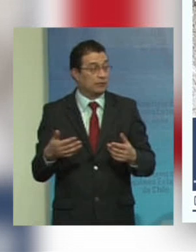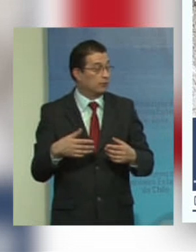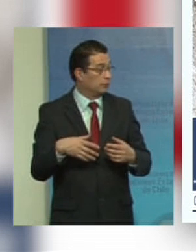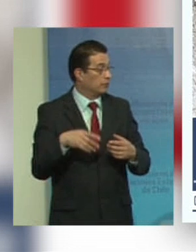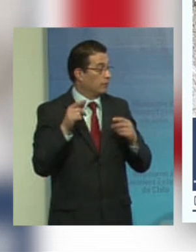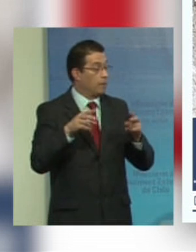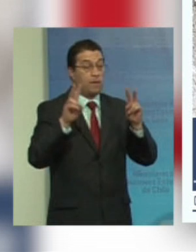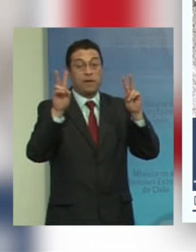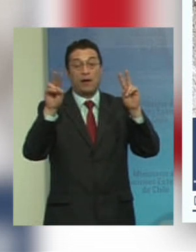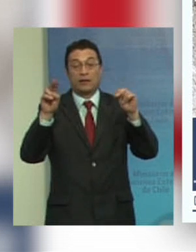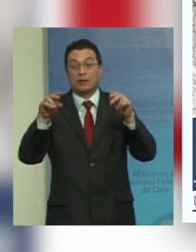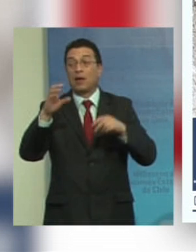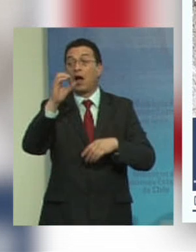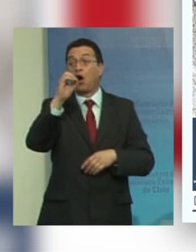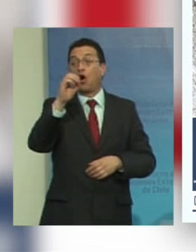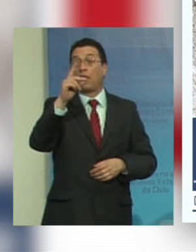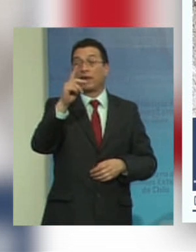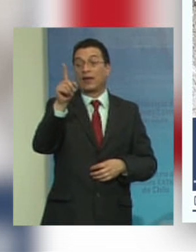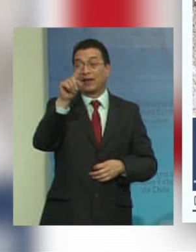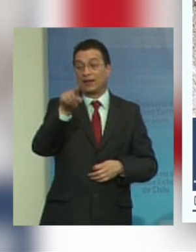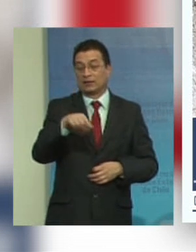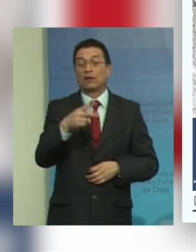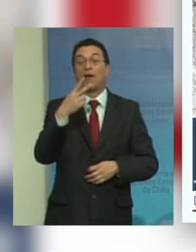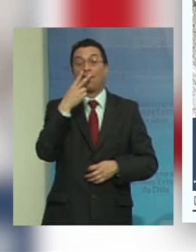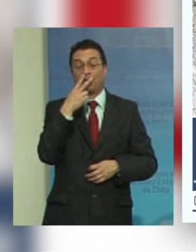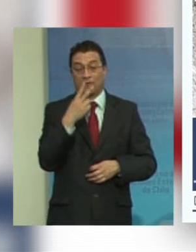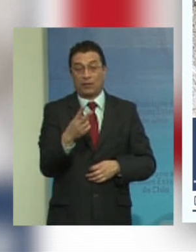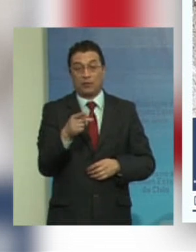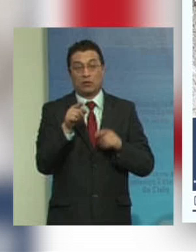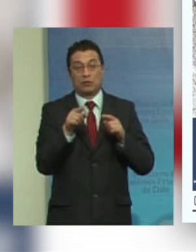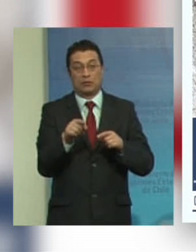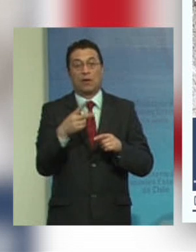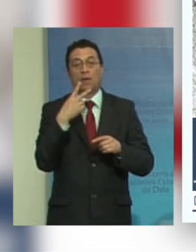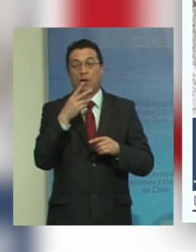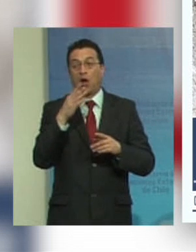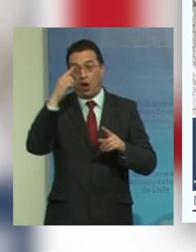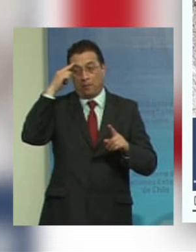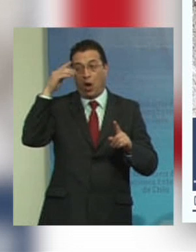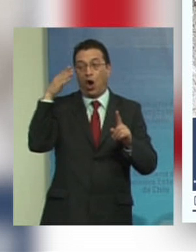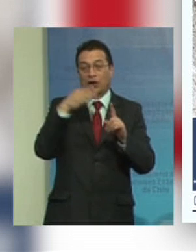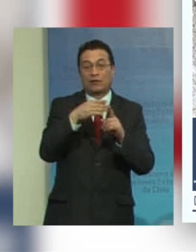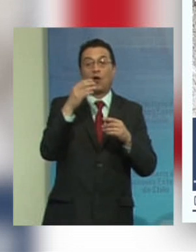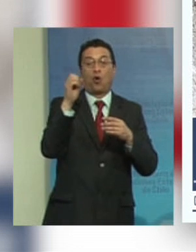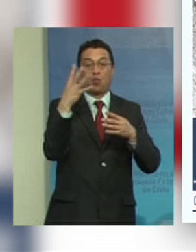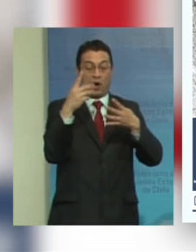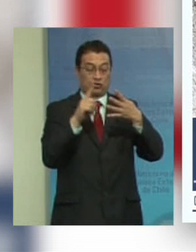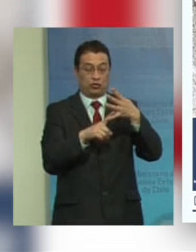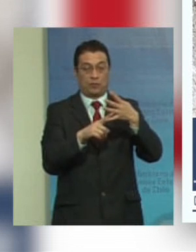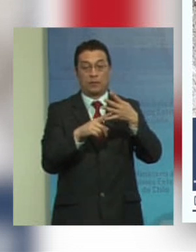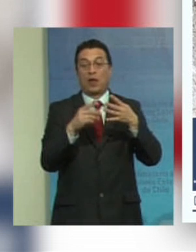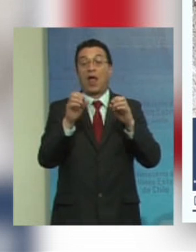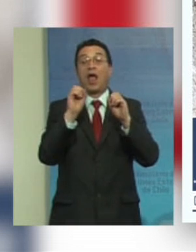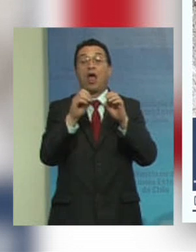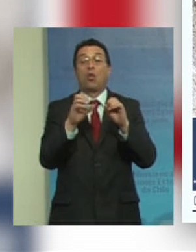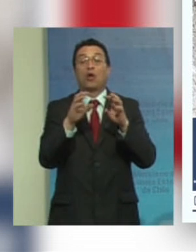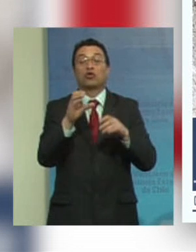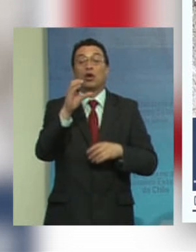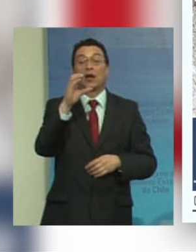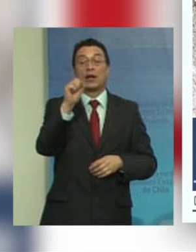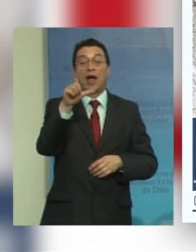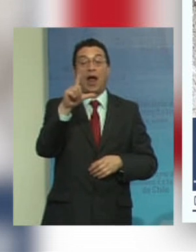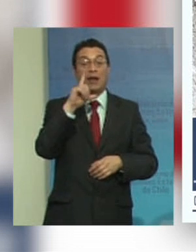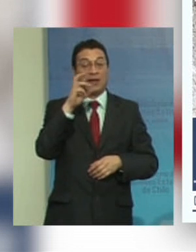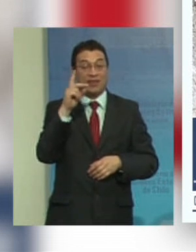tema de los ODS vemos que en el objetivo 4 que es educación de calidad se